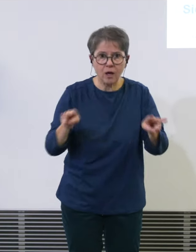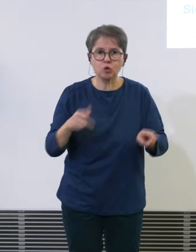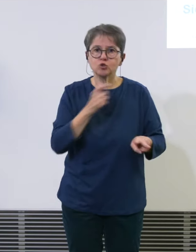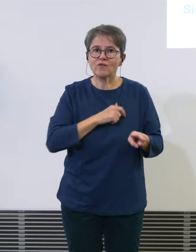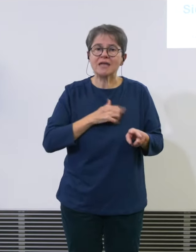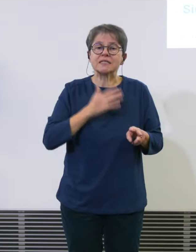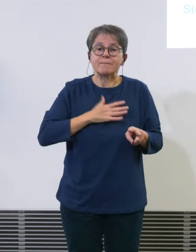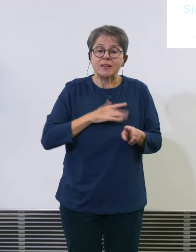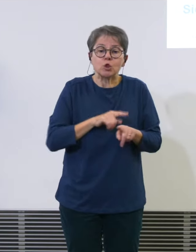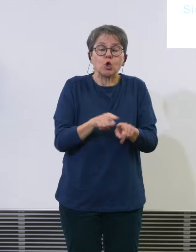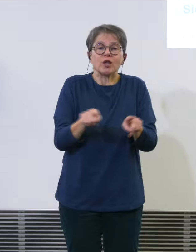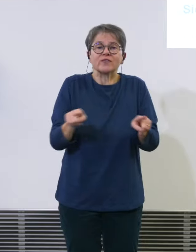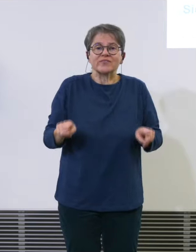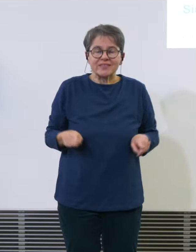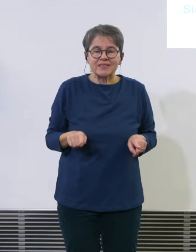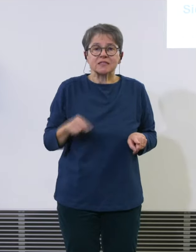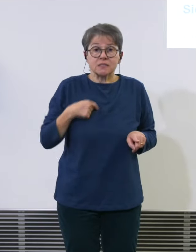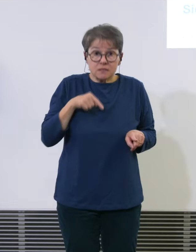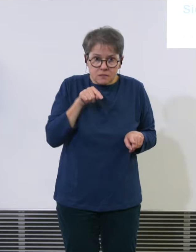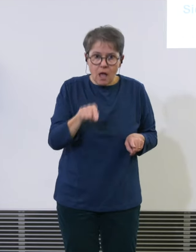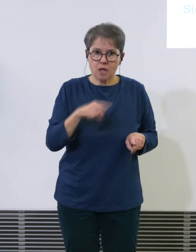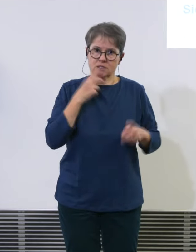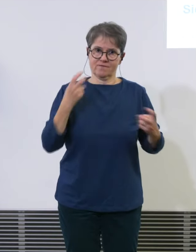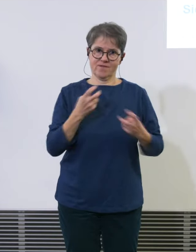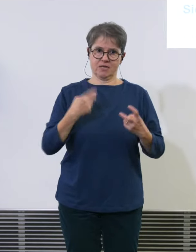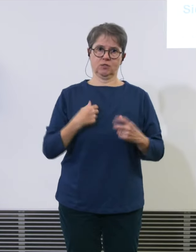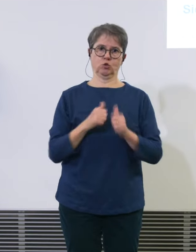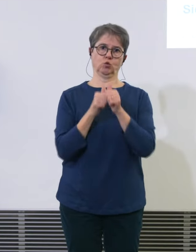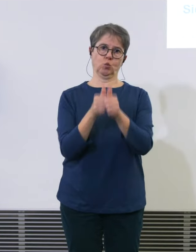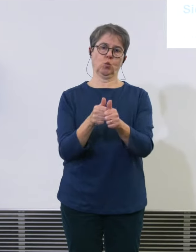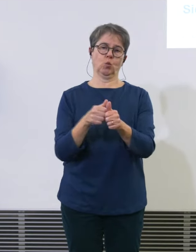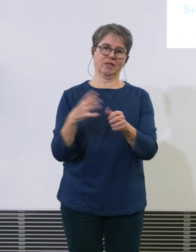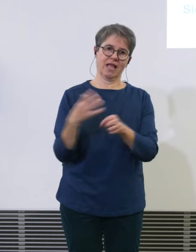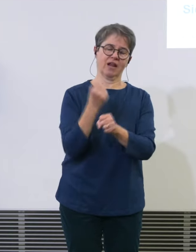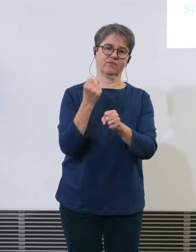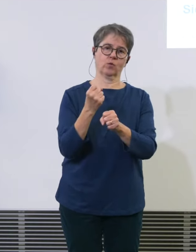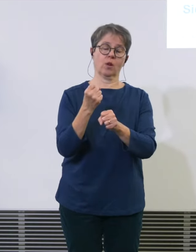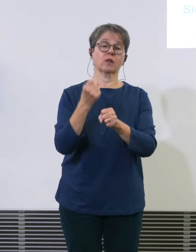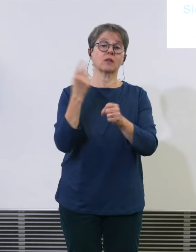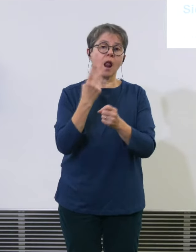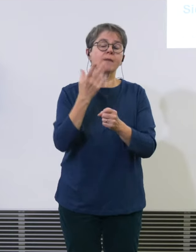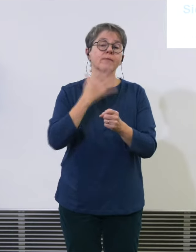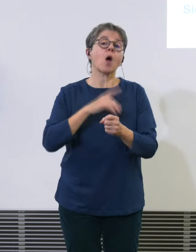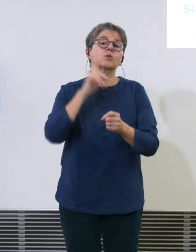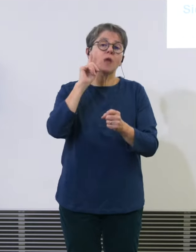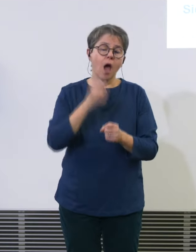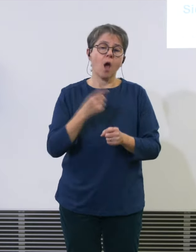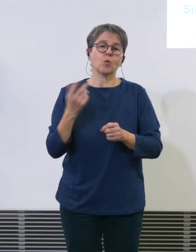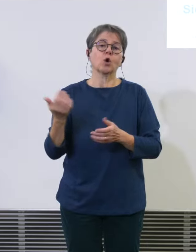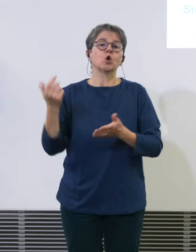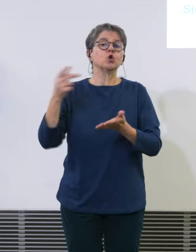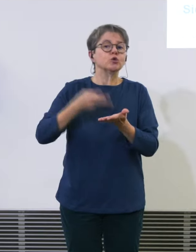natürlich dass das täglich möglich ist braucht es auch den Umsteigerverkehr und darum braucht es auch das Wellensystem